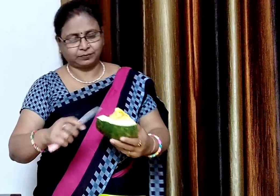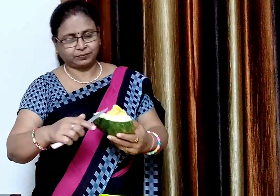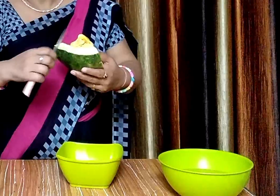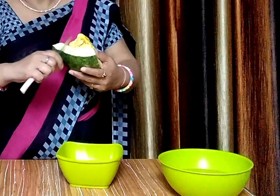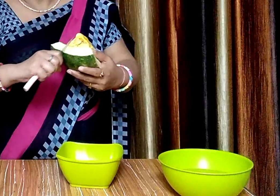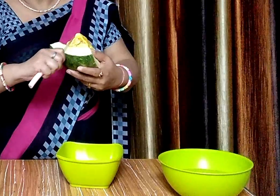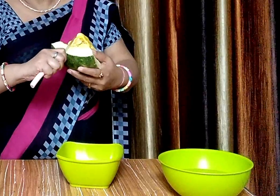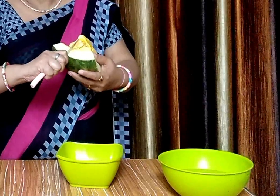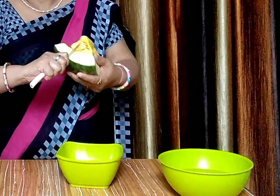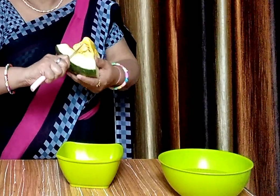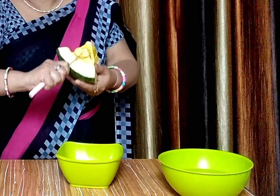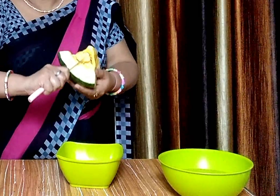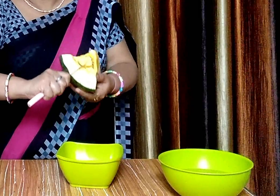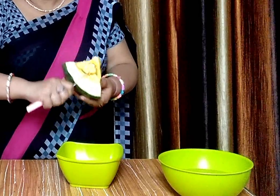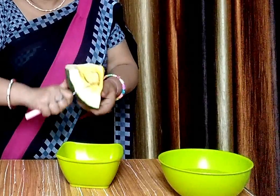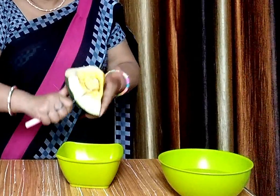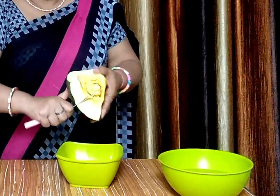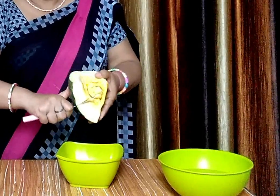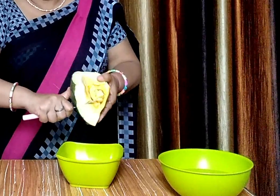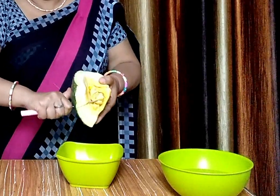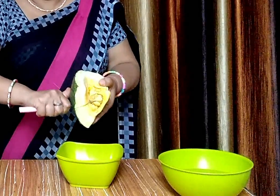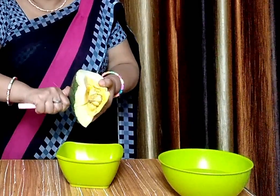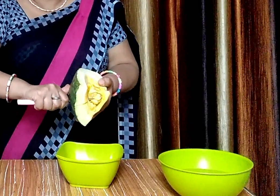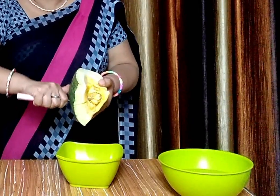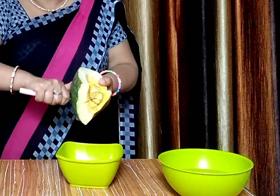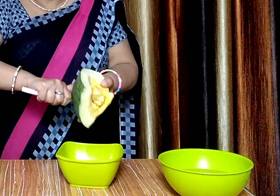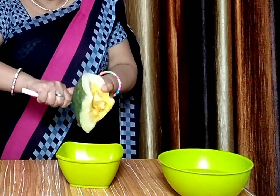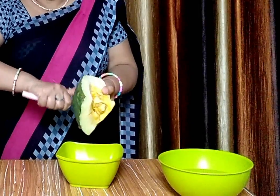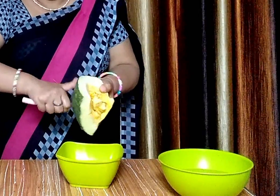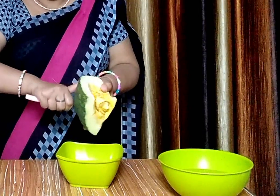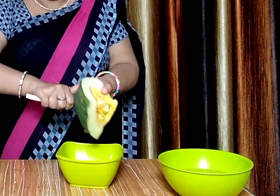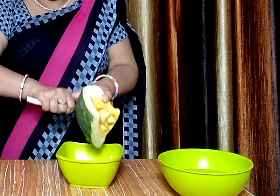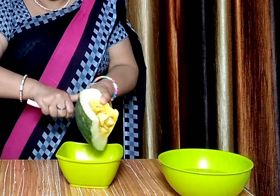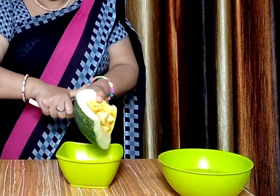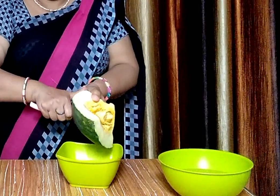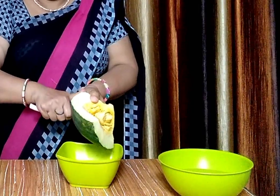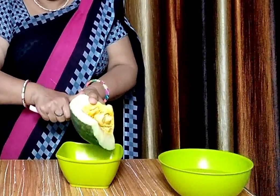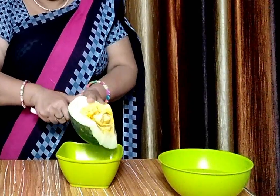चलिए शुरू करते हैं अब हम कद्दू को काट लेंगे